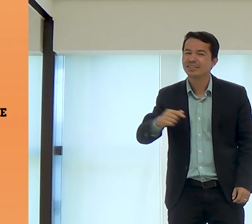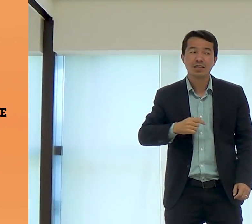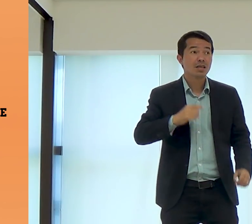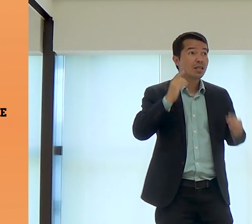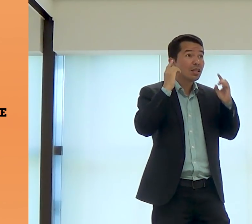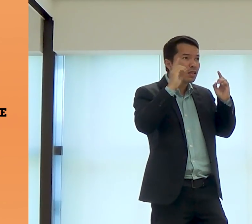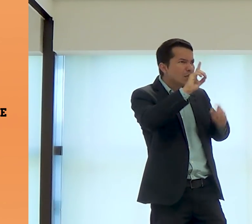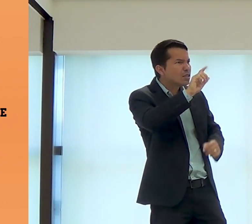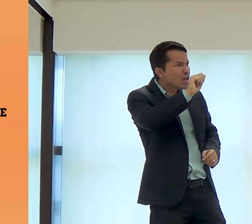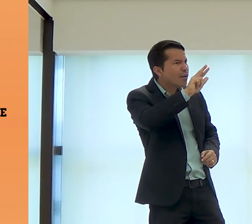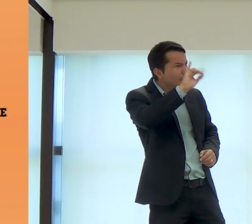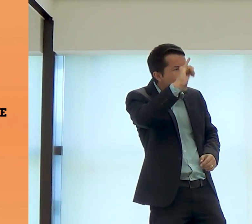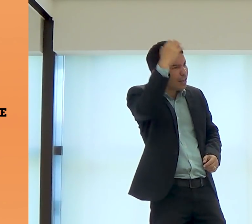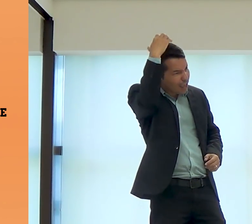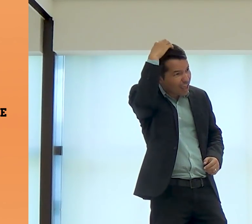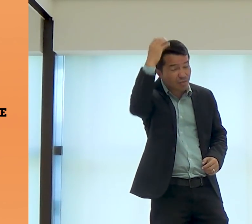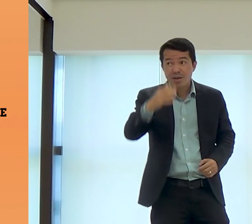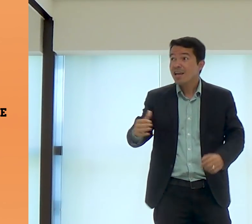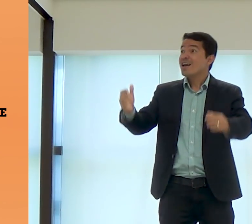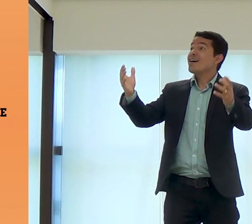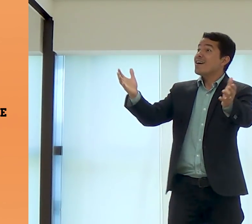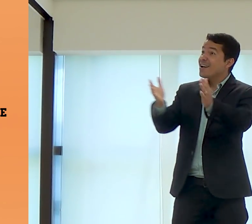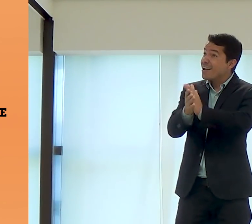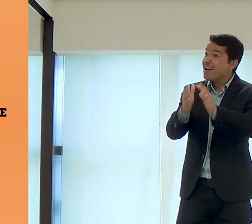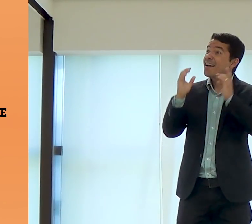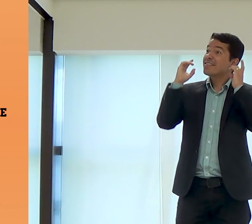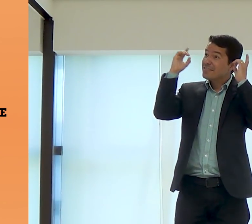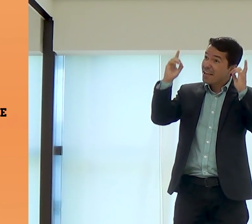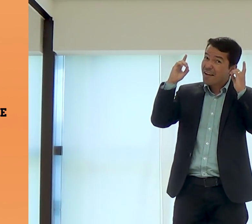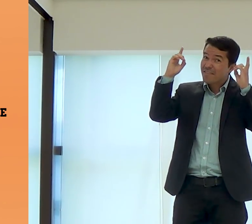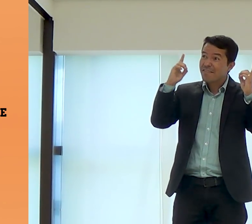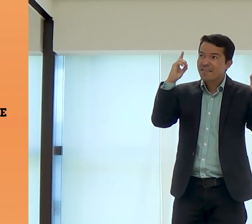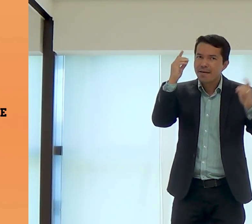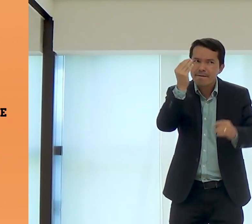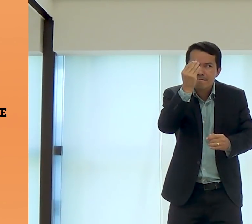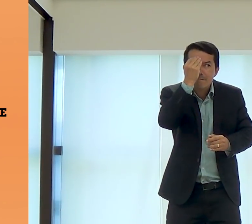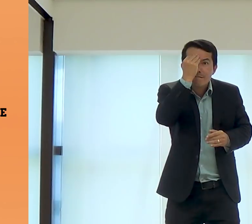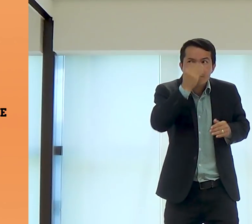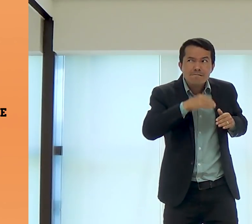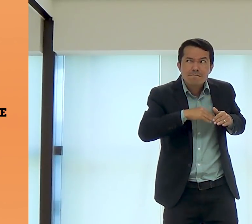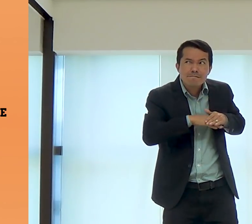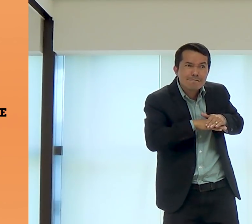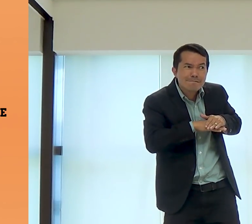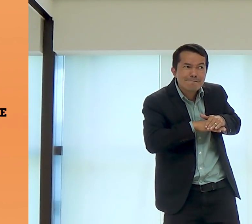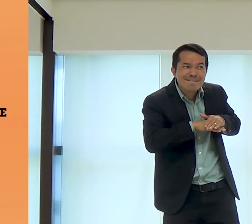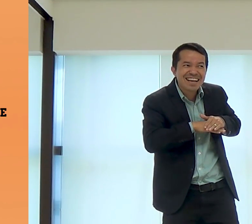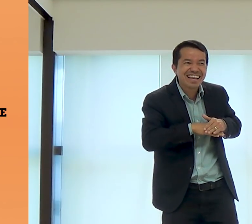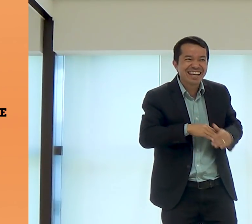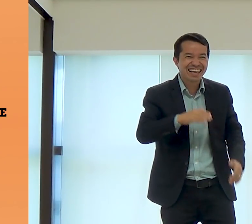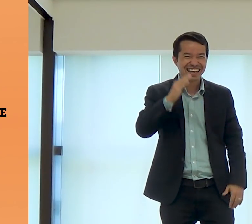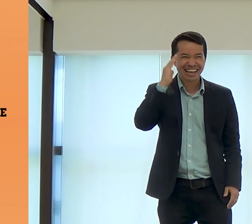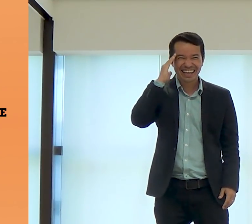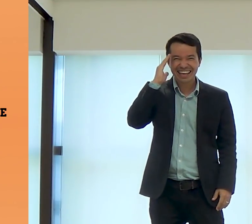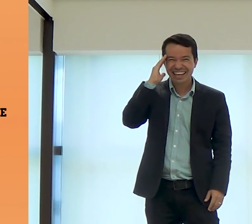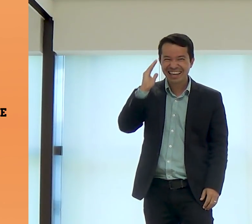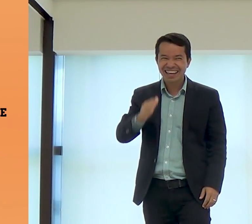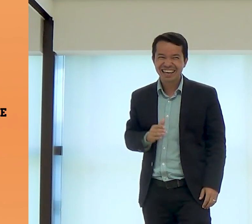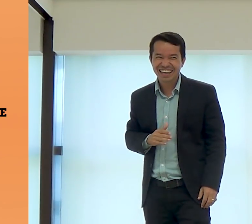Desculpa, que sinal é esse? Quando eu vi ele sinalizando, vai falar, é esse o sinal do rei Davi. E eu gravei esse sinal porque eu achei muito